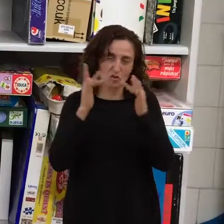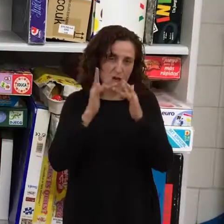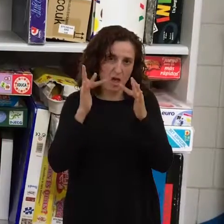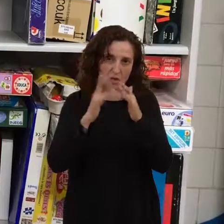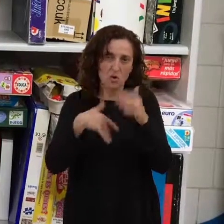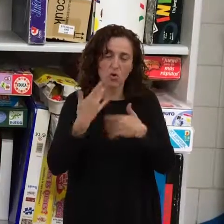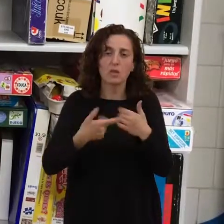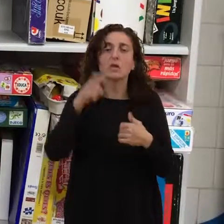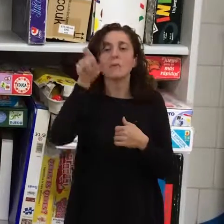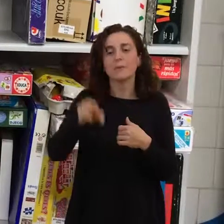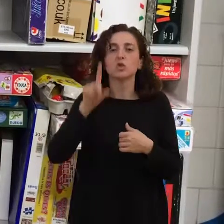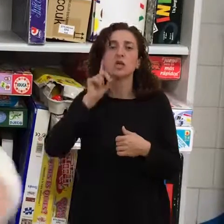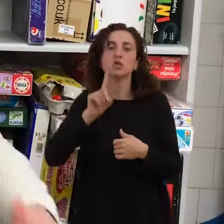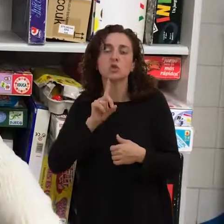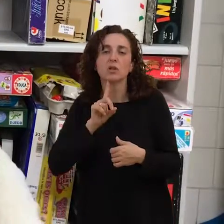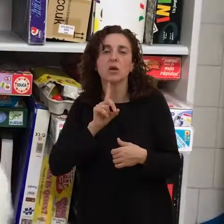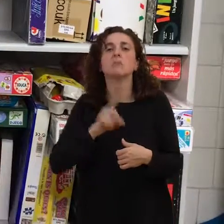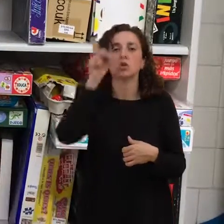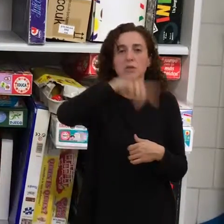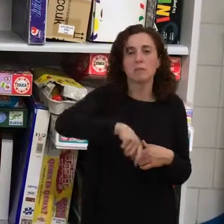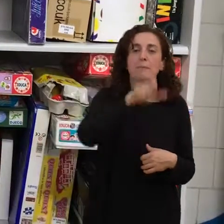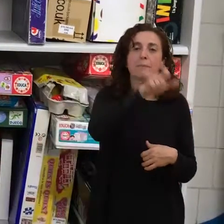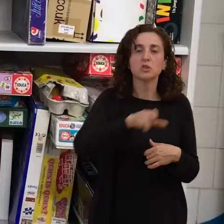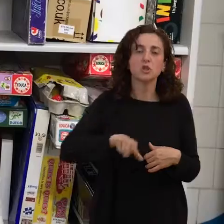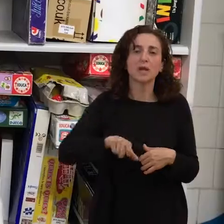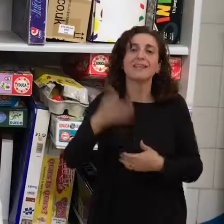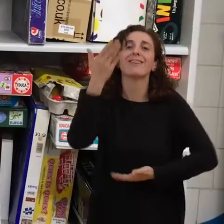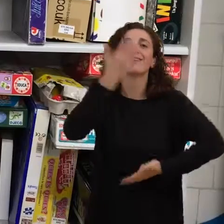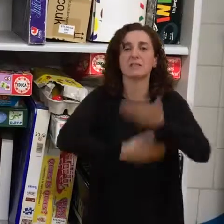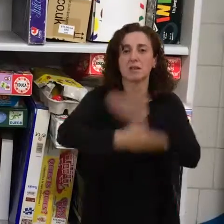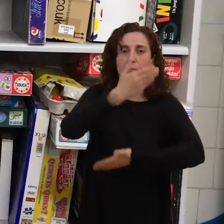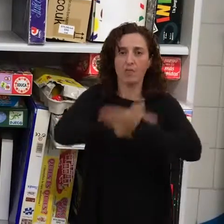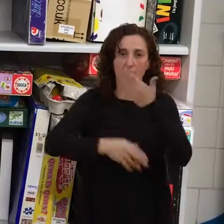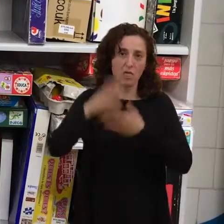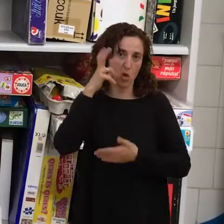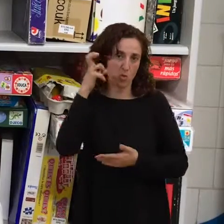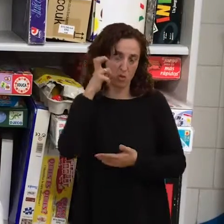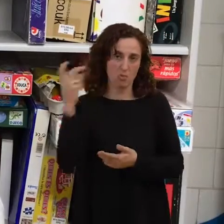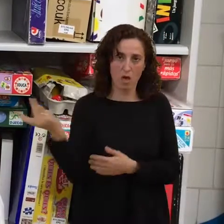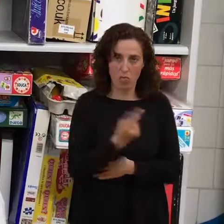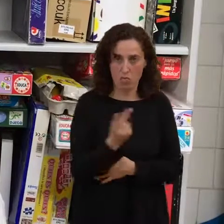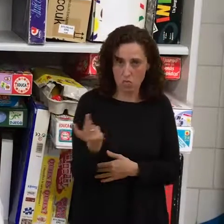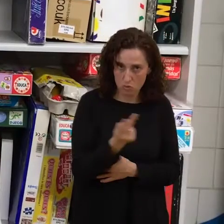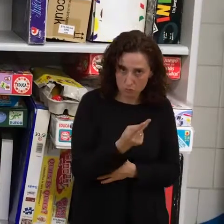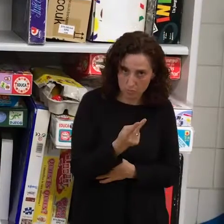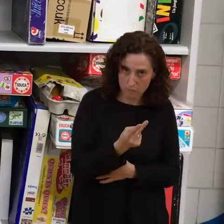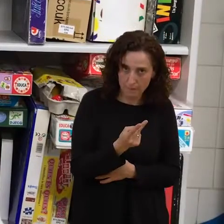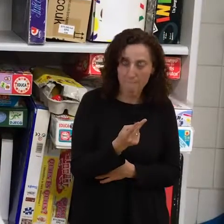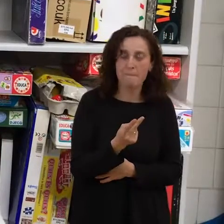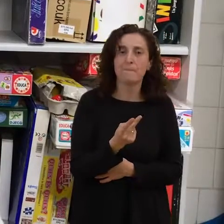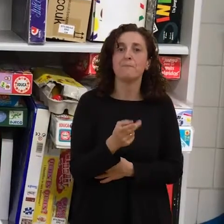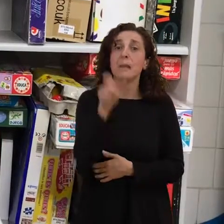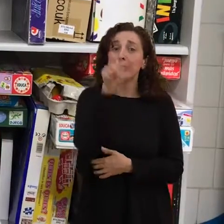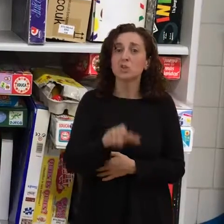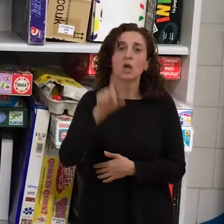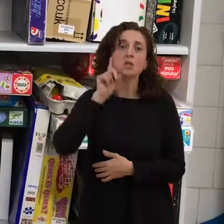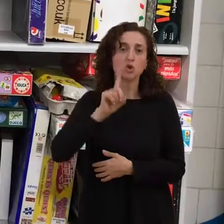sordas, pero también se incluyen personas con discapacidad auditiva, porque las personas sordas nos